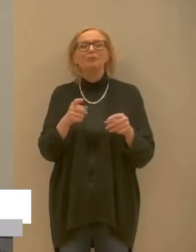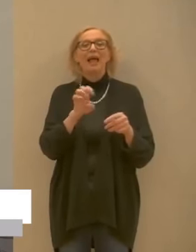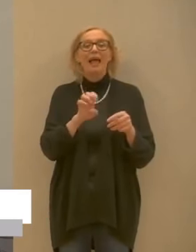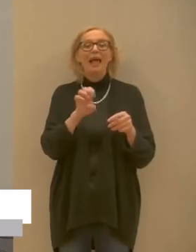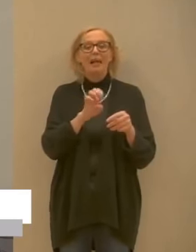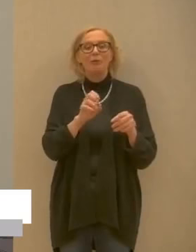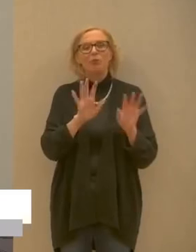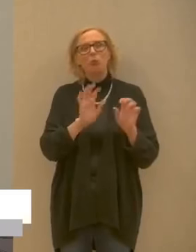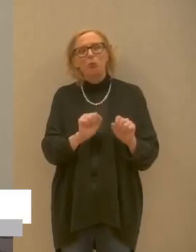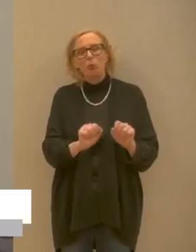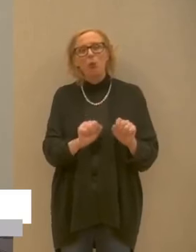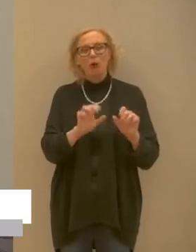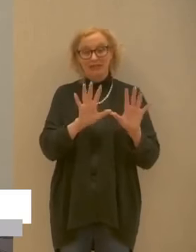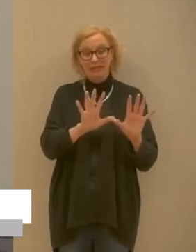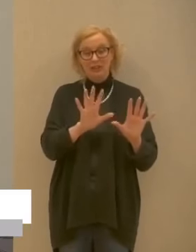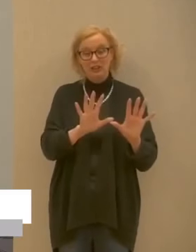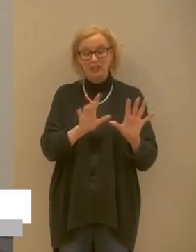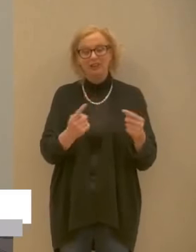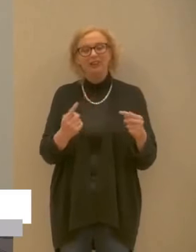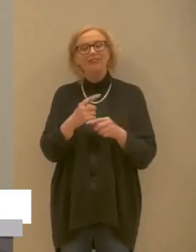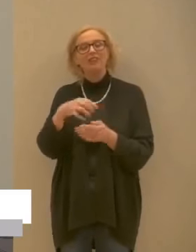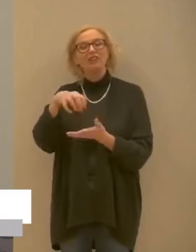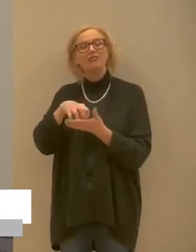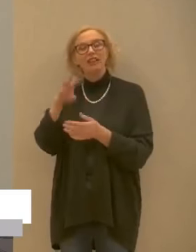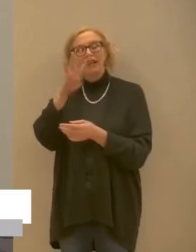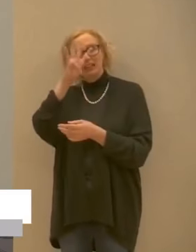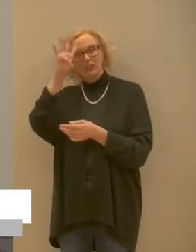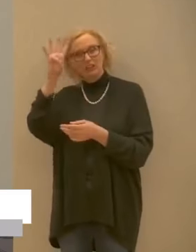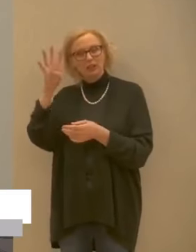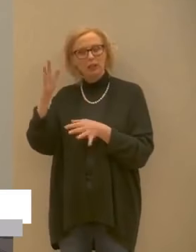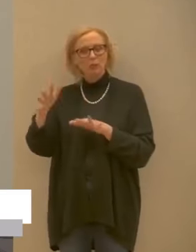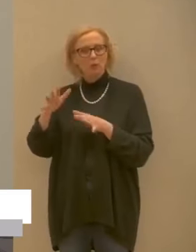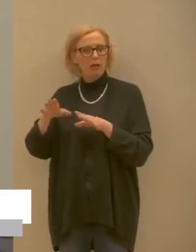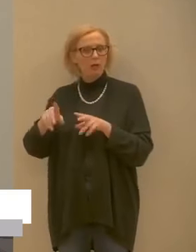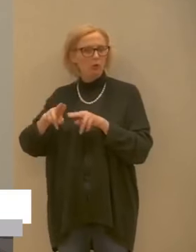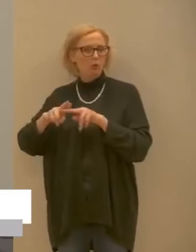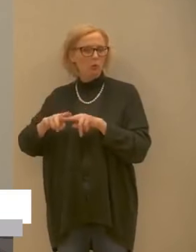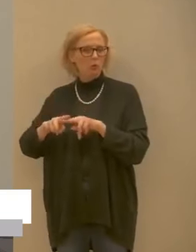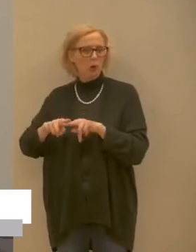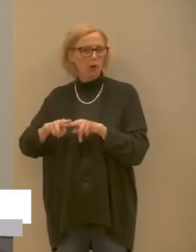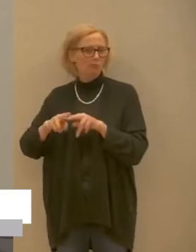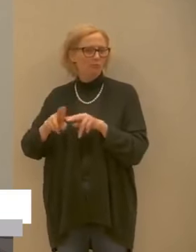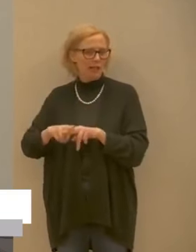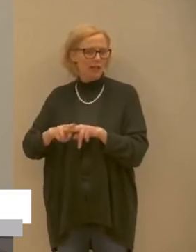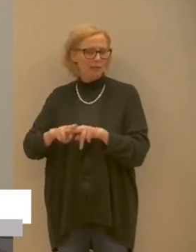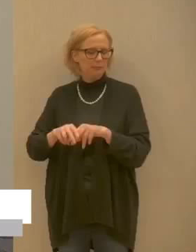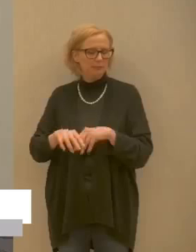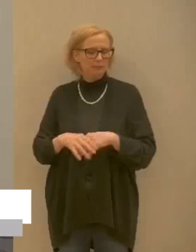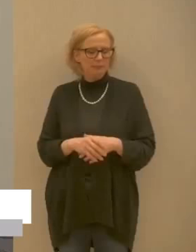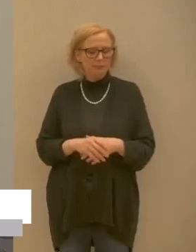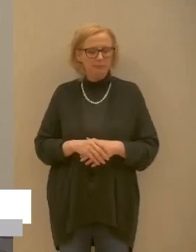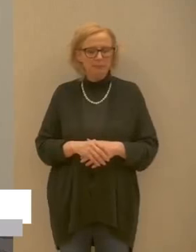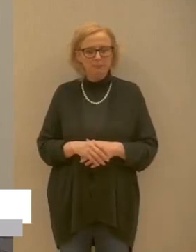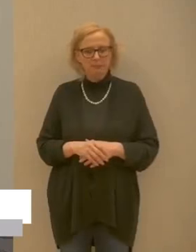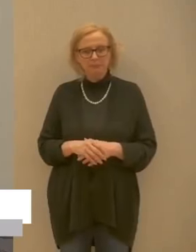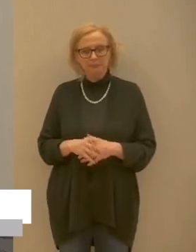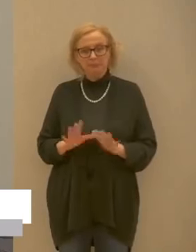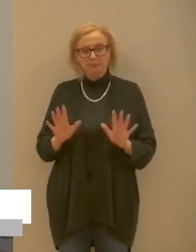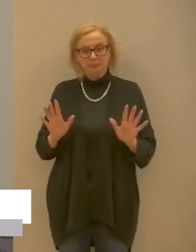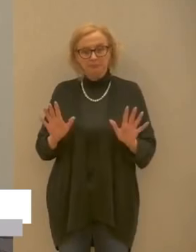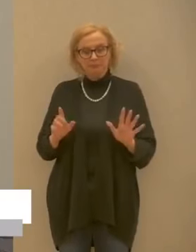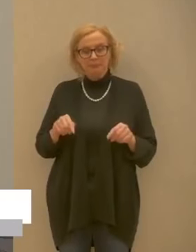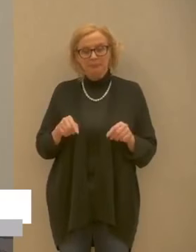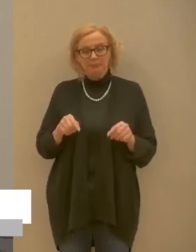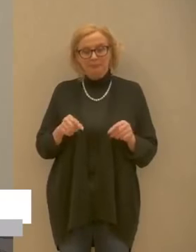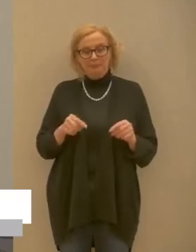situazione sul Villa Regina è abbastanza è abbastanza stabile però appunto ecco come dico sono sono